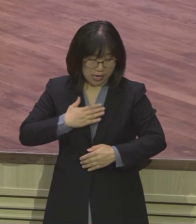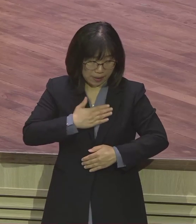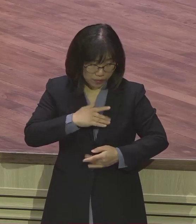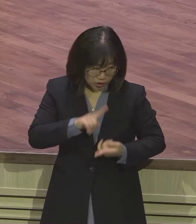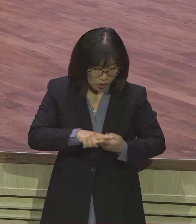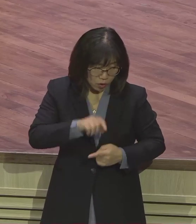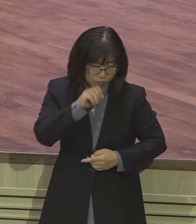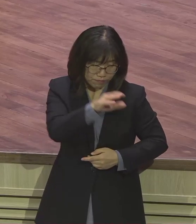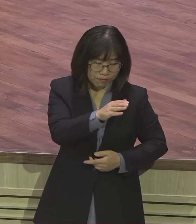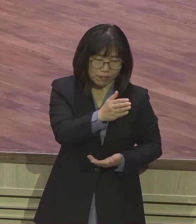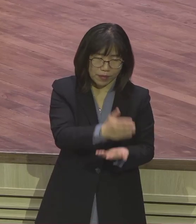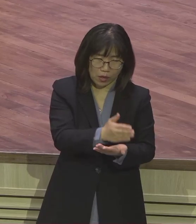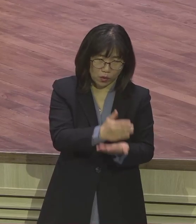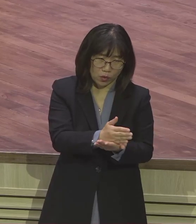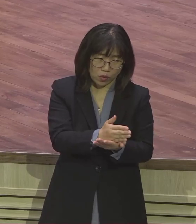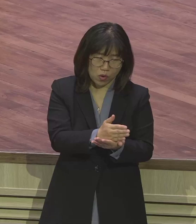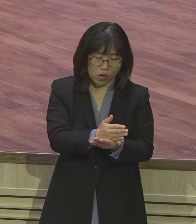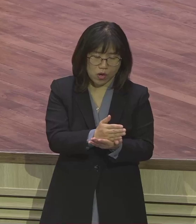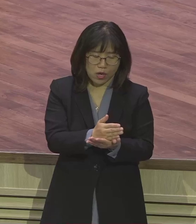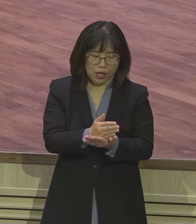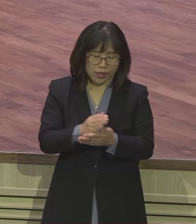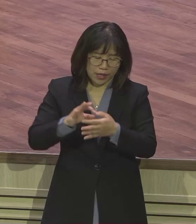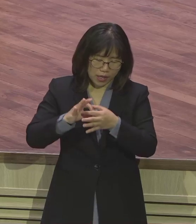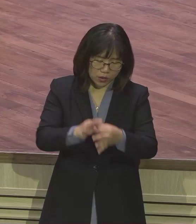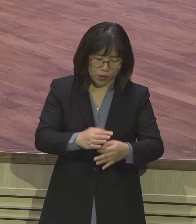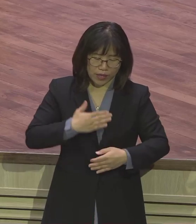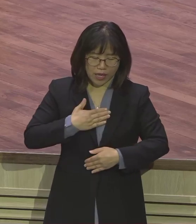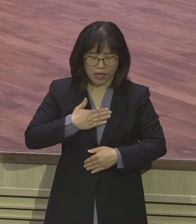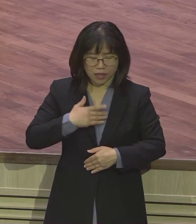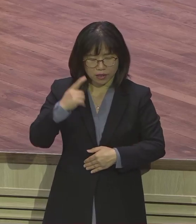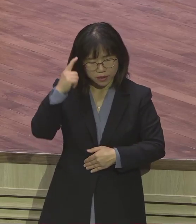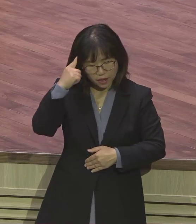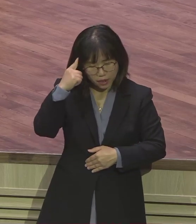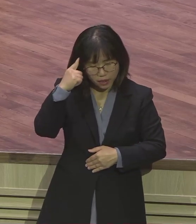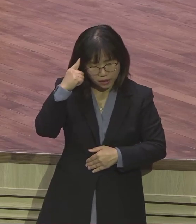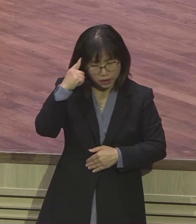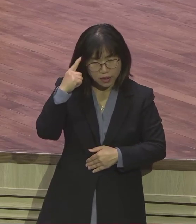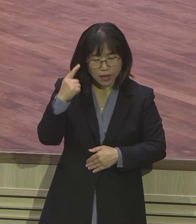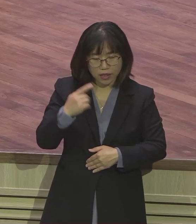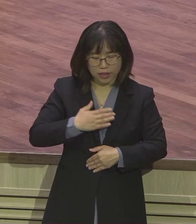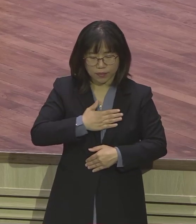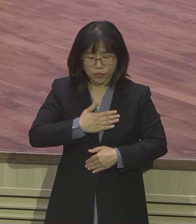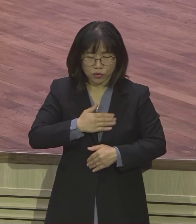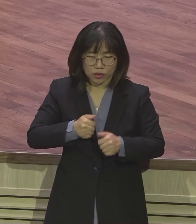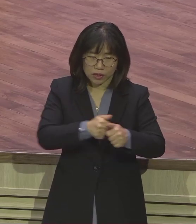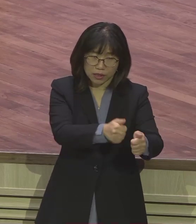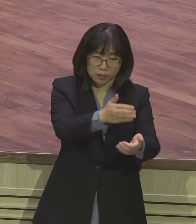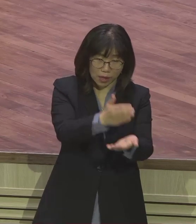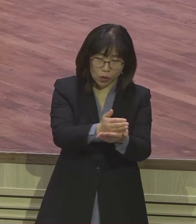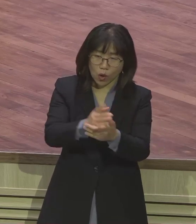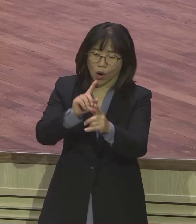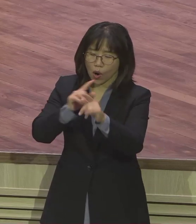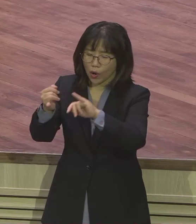하세요. 교육을 모든 것을 다 내 기준, 내 기분, 내 감정 하지 마시고 은약으로 하시라고요.